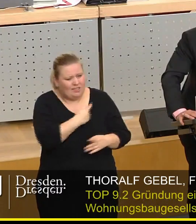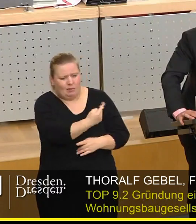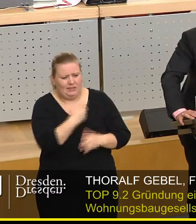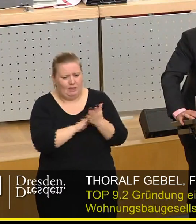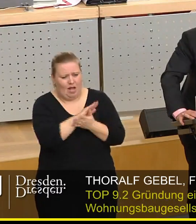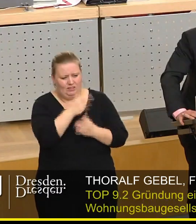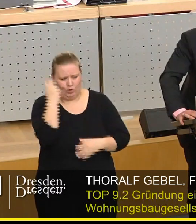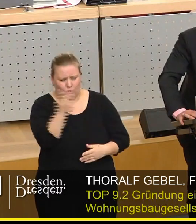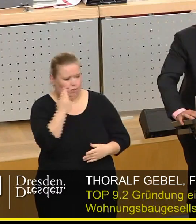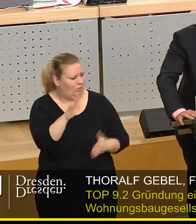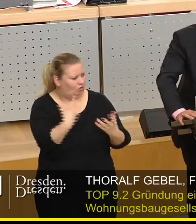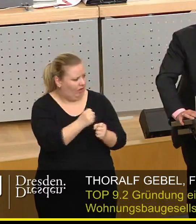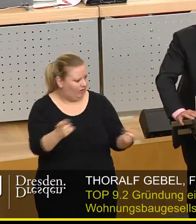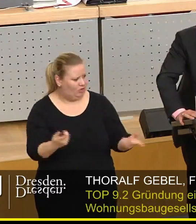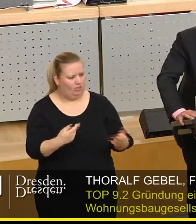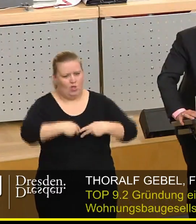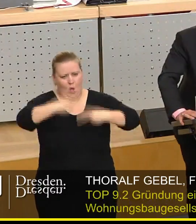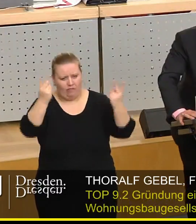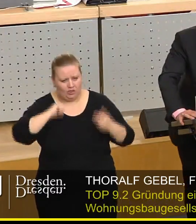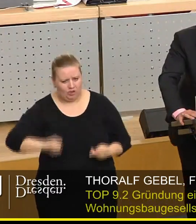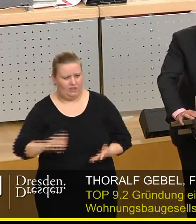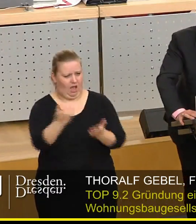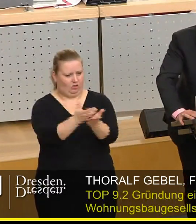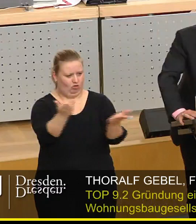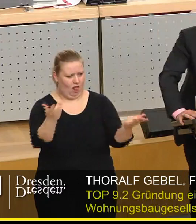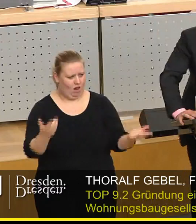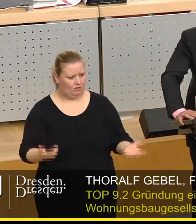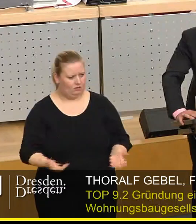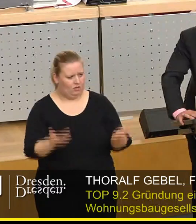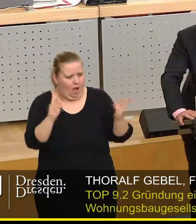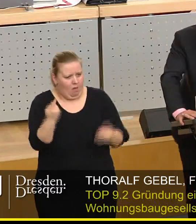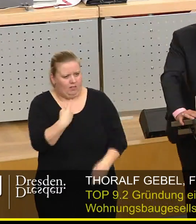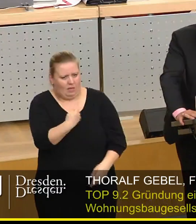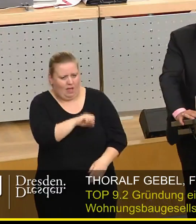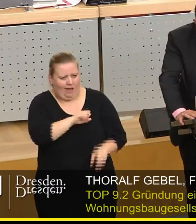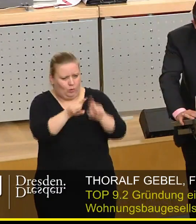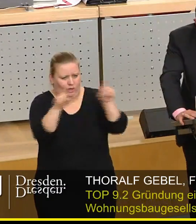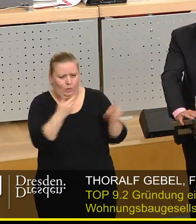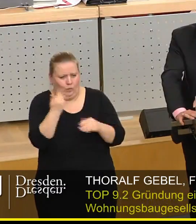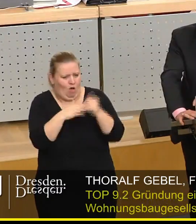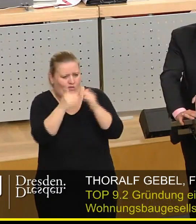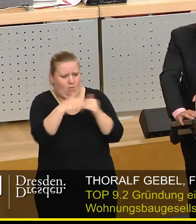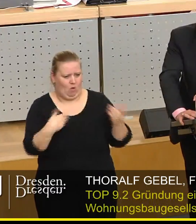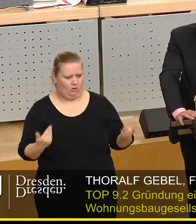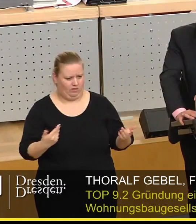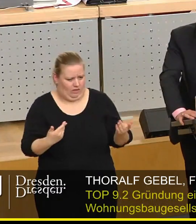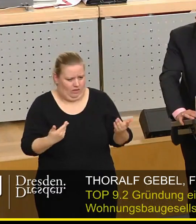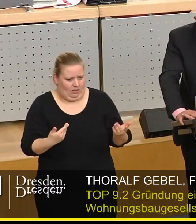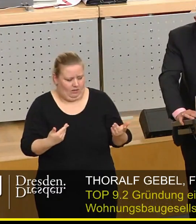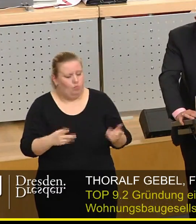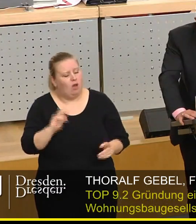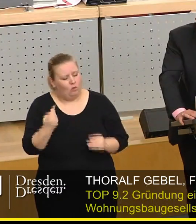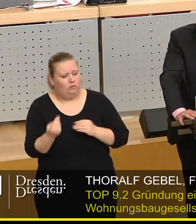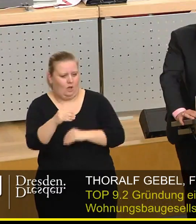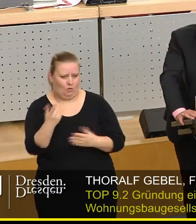nie versucht haben und was Sie nie bringen werden, im öffentlichen Dienst angestellt sein, aber eigene Unternehmen nie selbst aufgebaut haben. Und